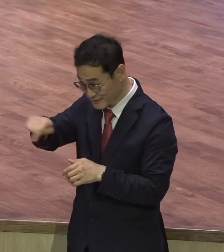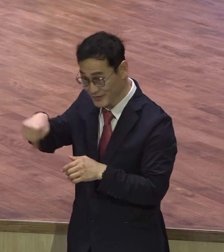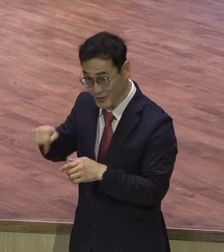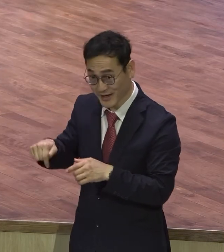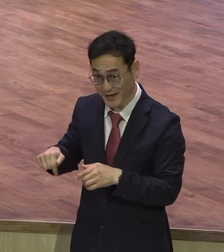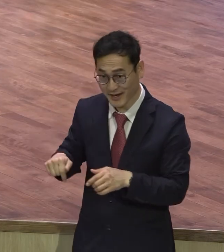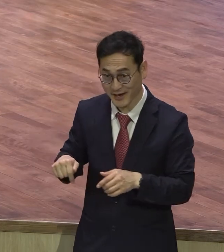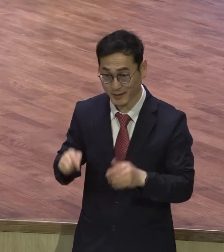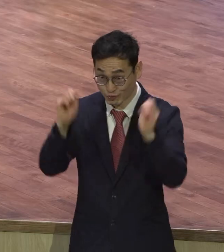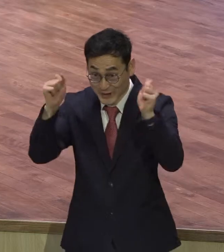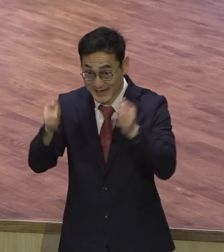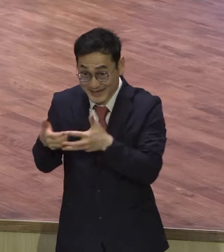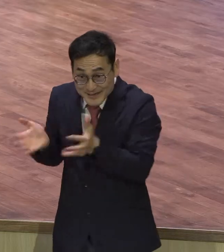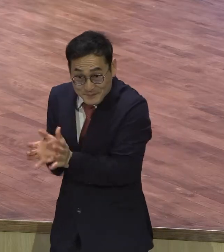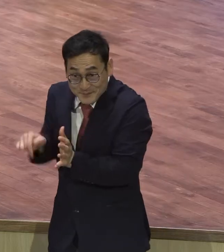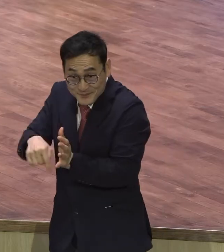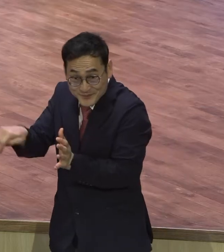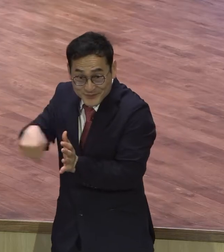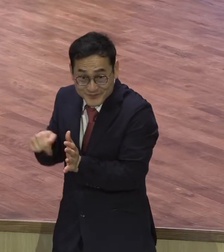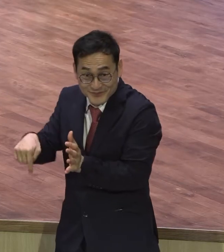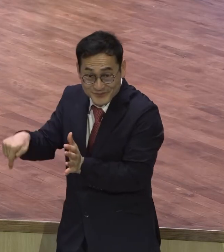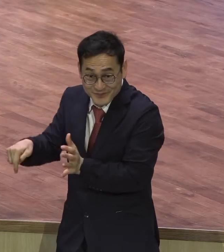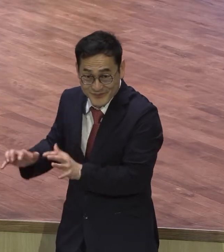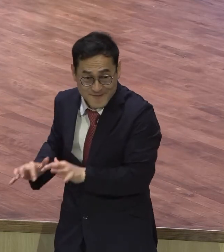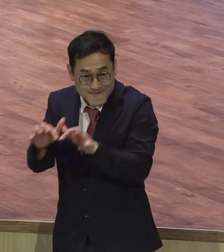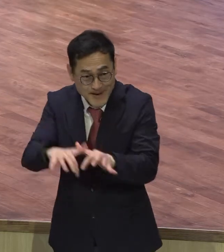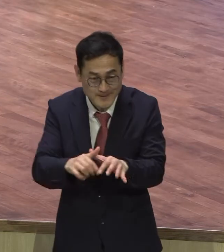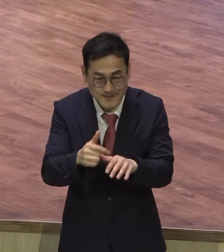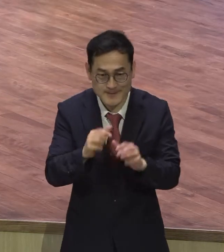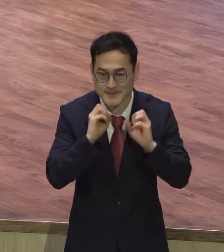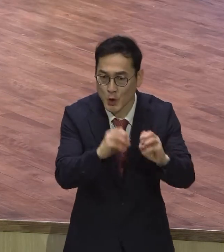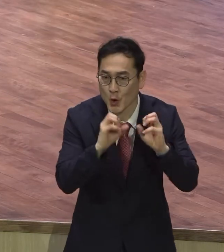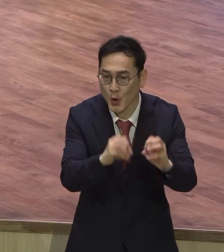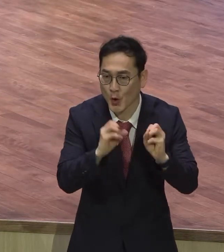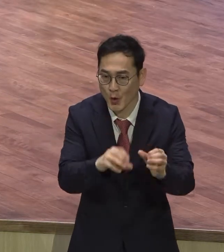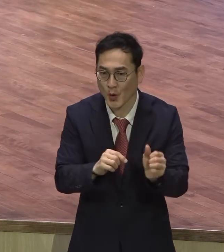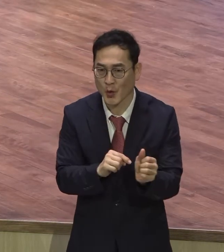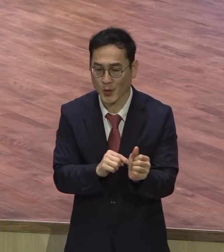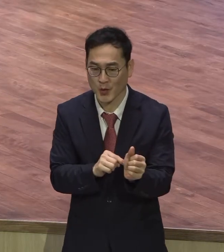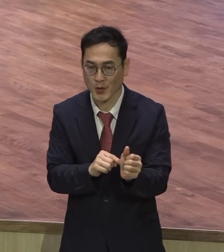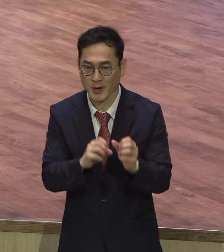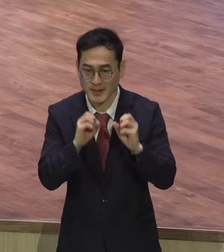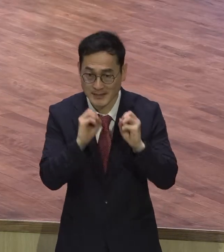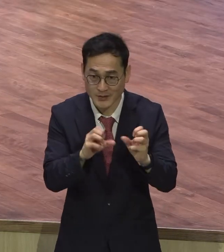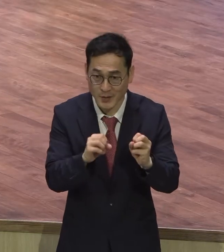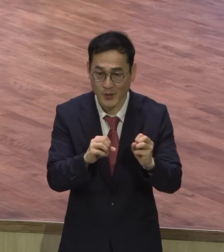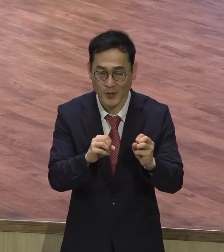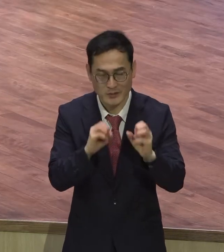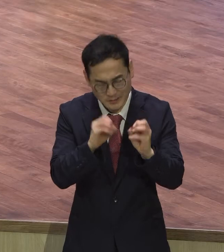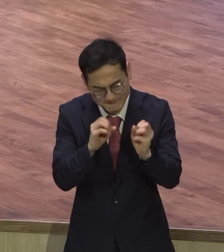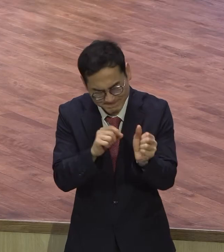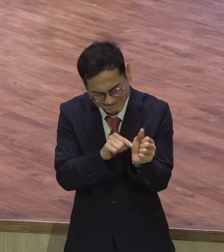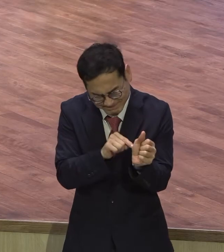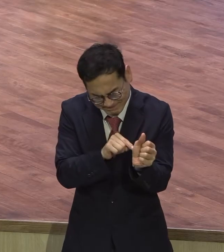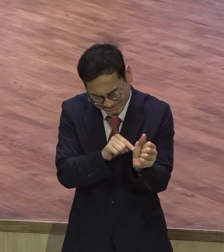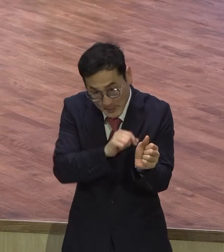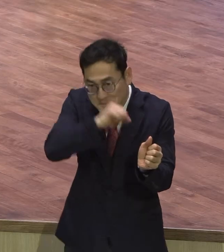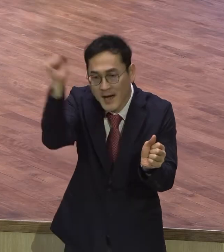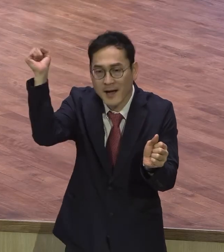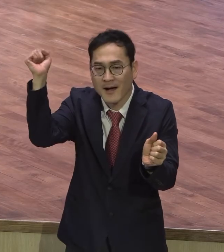장로님들과 보니까 거기에서 막 예배드리고 그걸 다 다 꾸민하는데 그걸 다 철수식이는 장면을 다 찍어